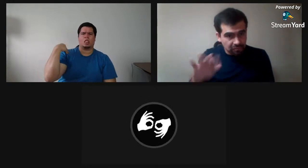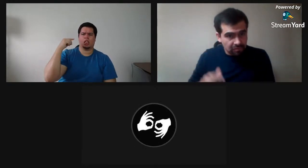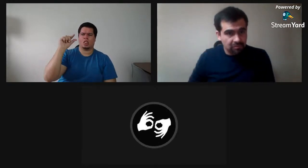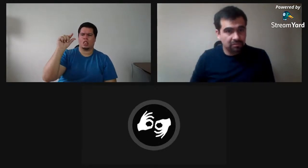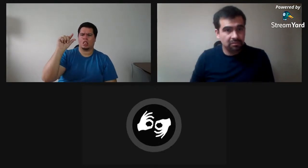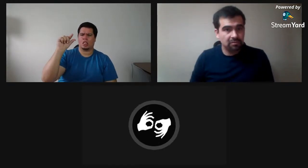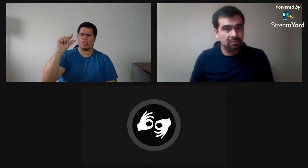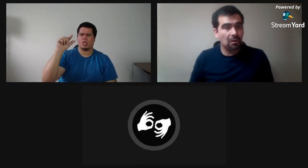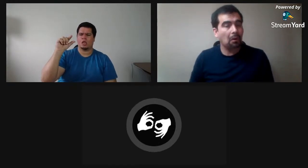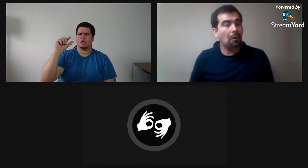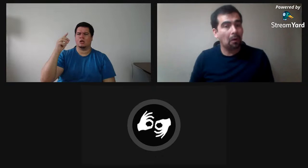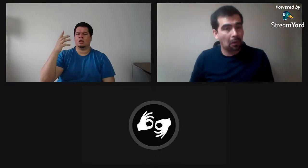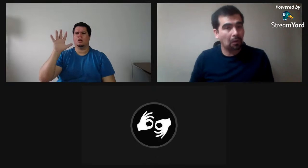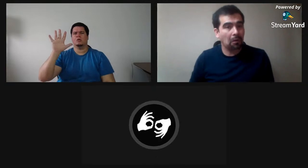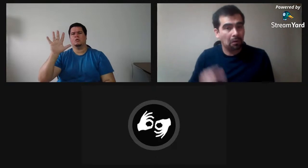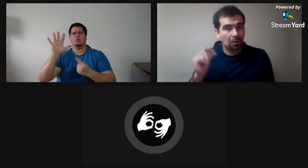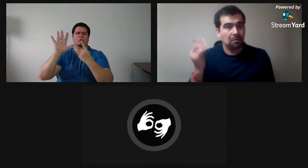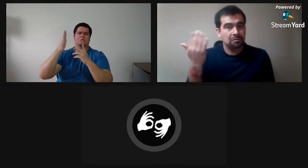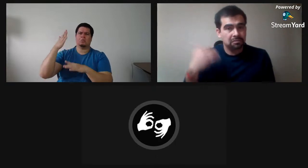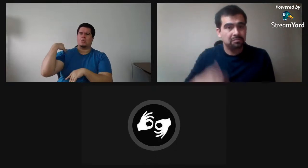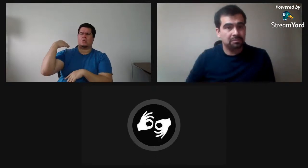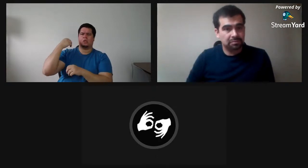desde China también empezaron con esto.